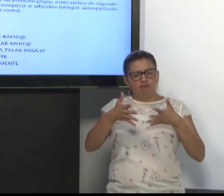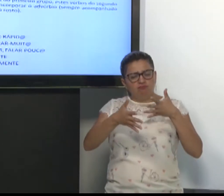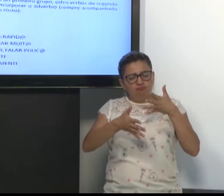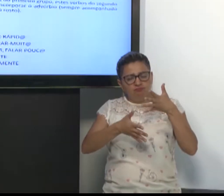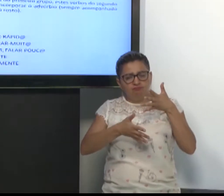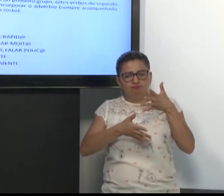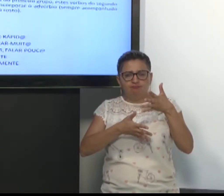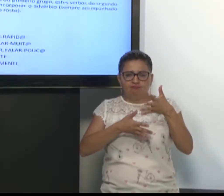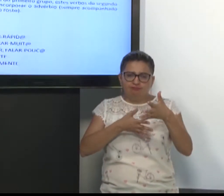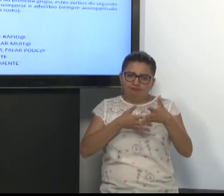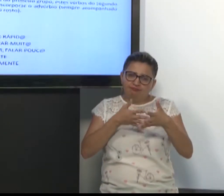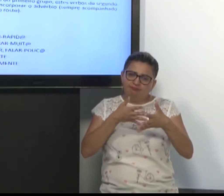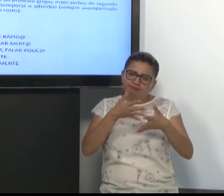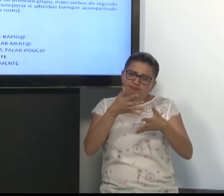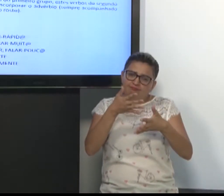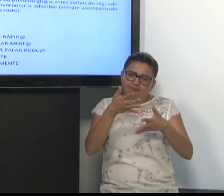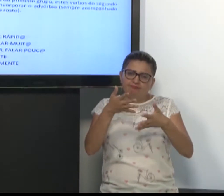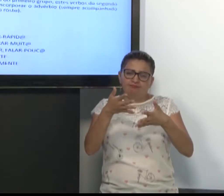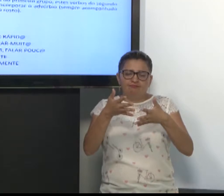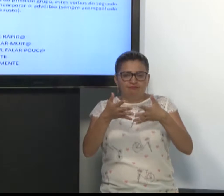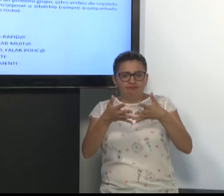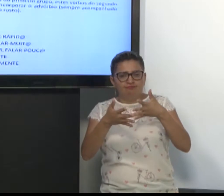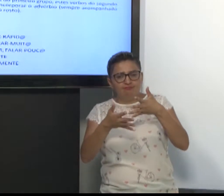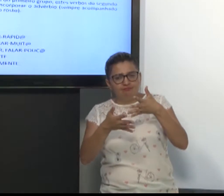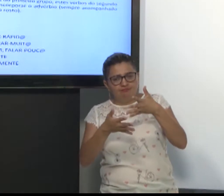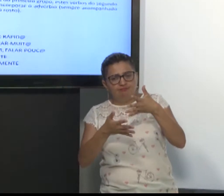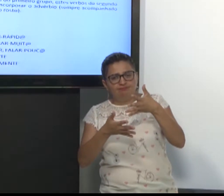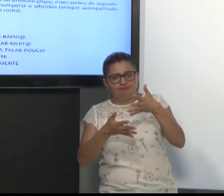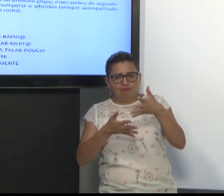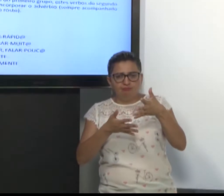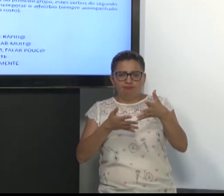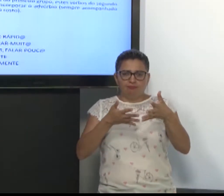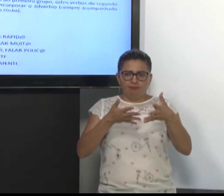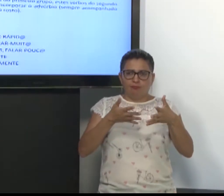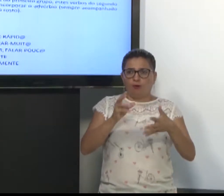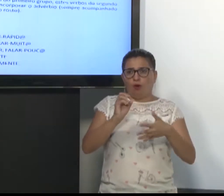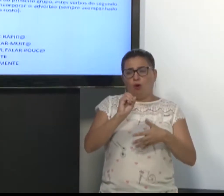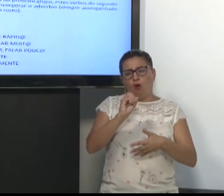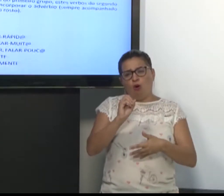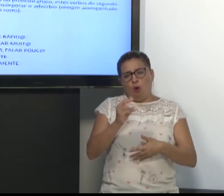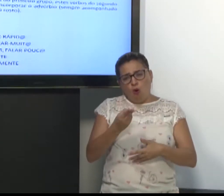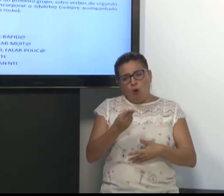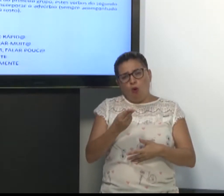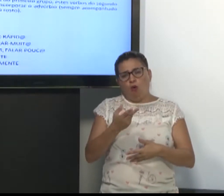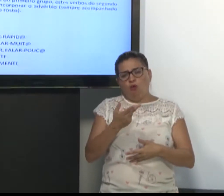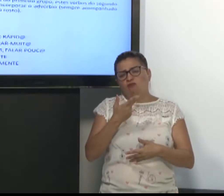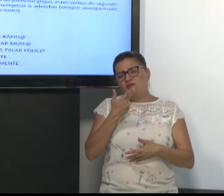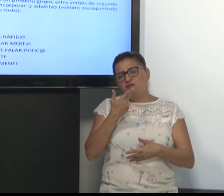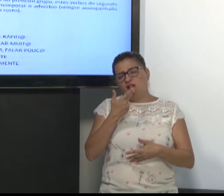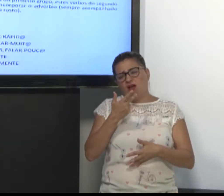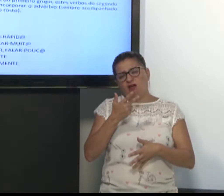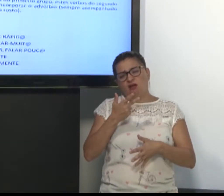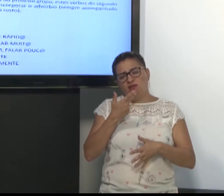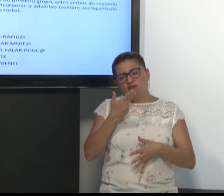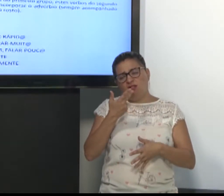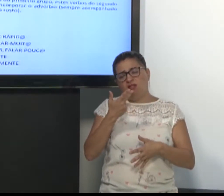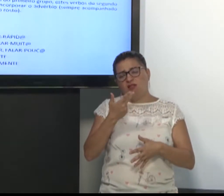Então, estou aqui sinalizando bem devagar. Ou, falando bem devagar.